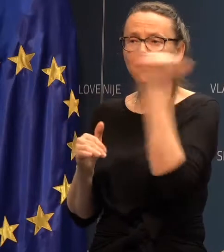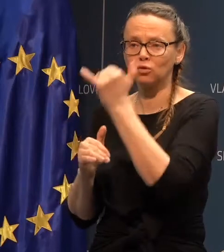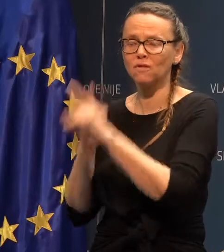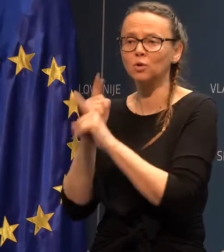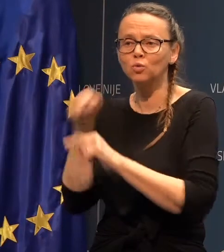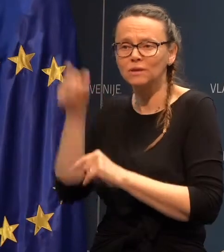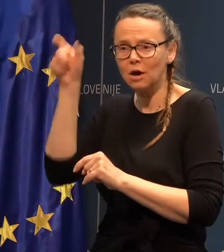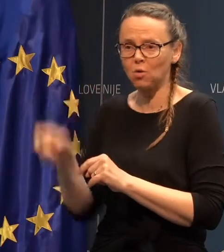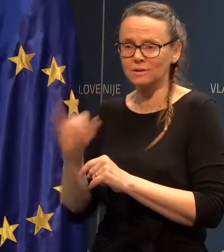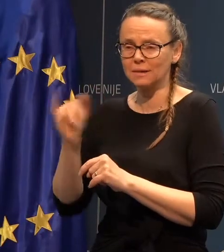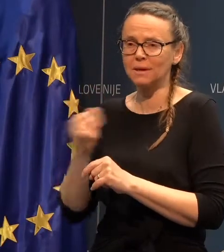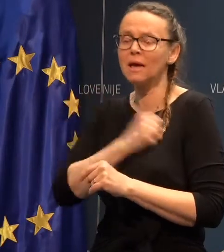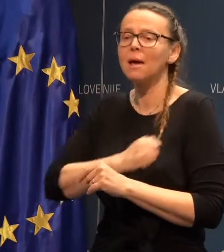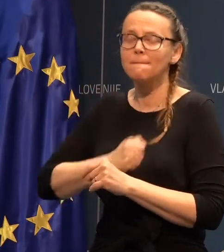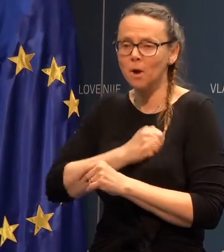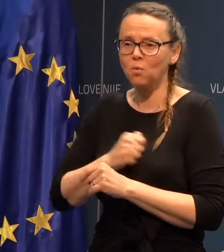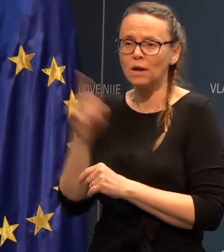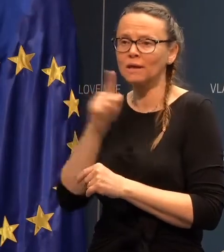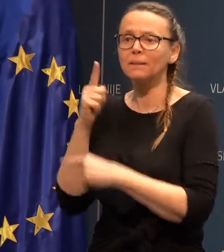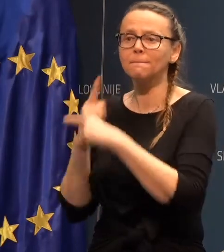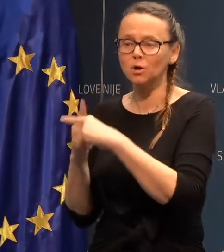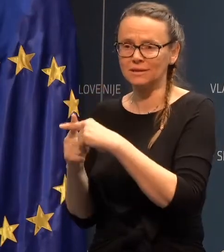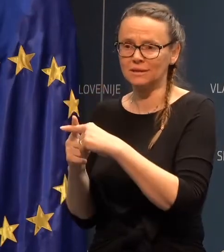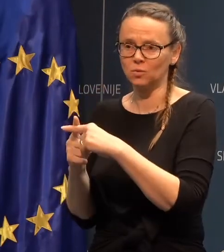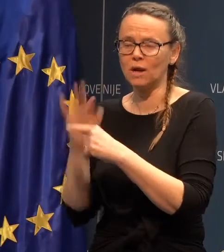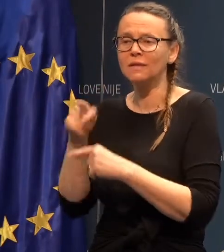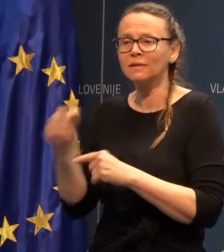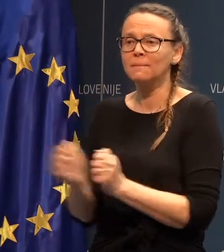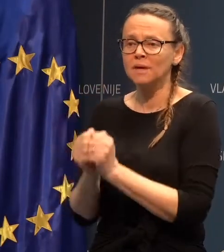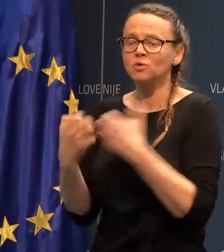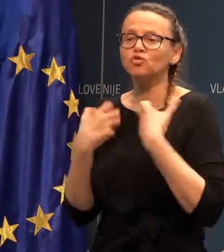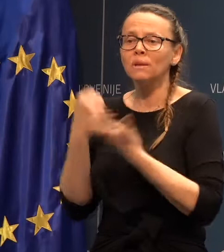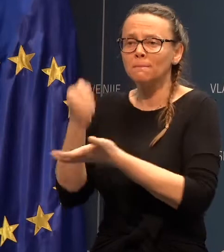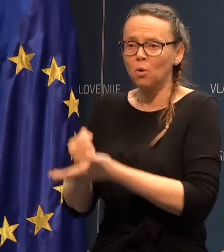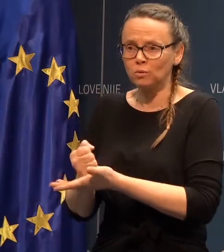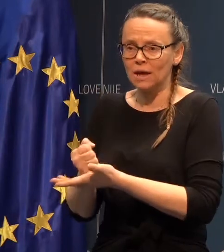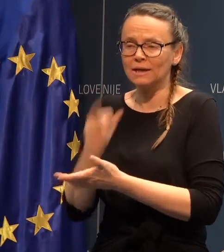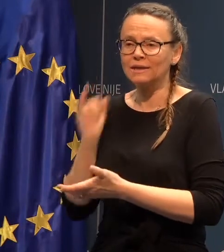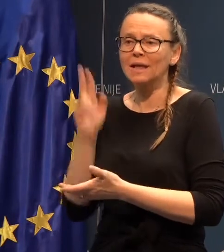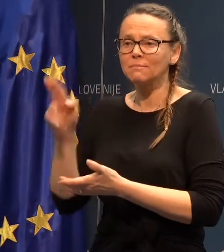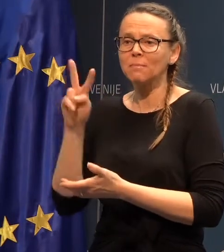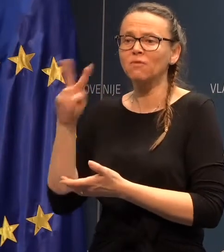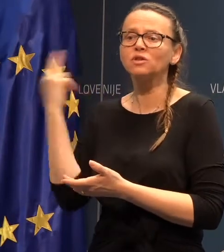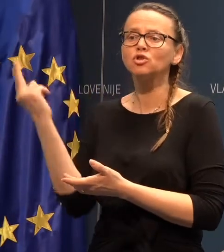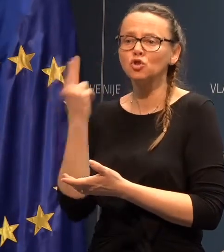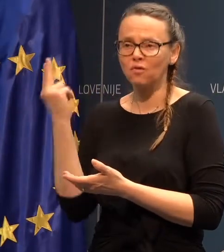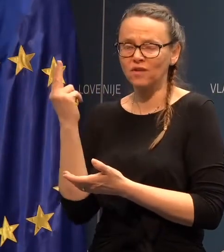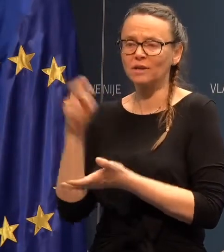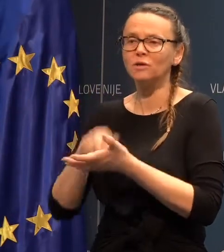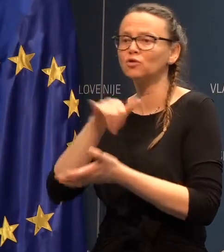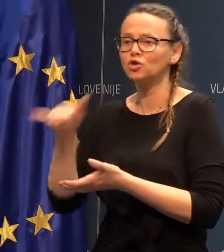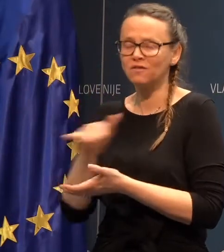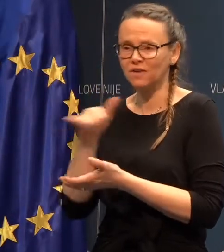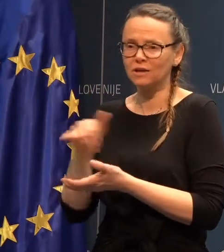tudi ta oseba je bolna in pozitivna. Na tem mestu želim podariti, da imamo v Sloveniji še